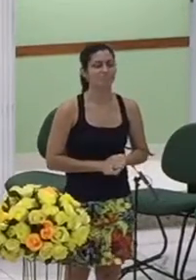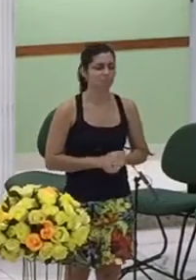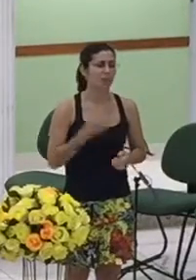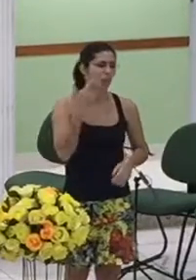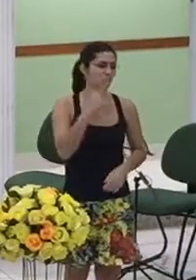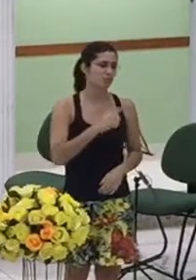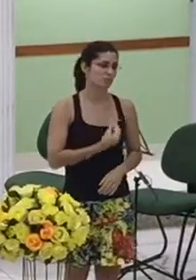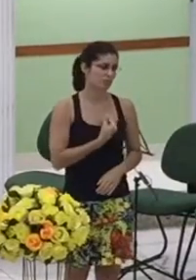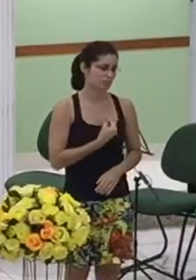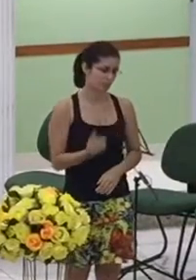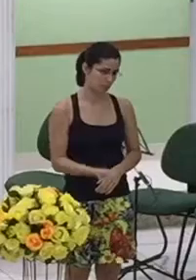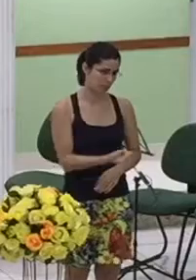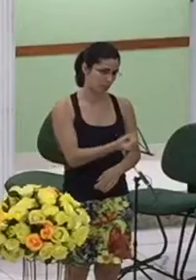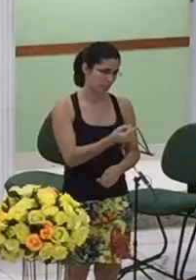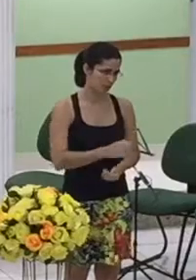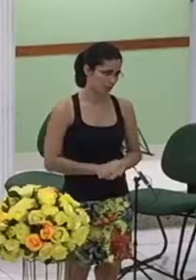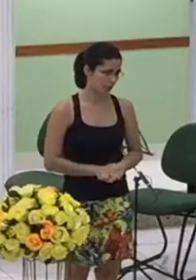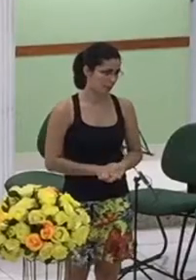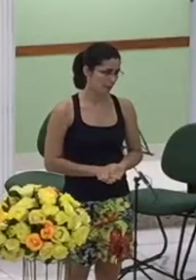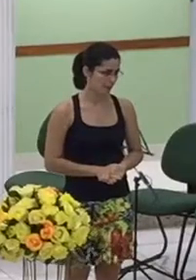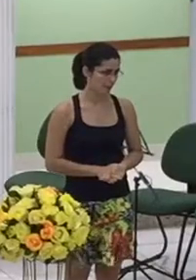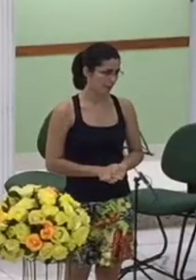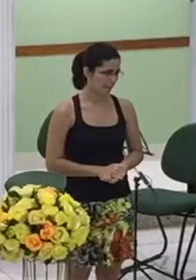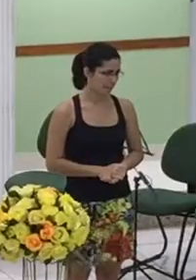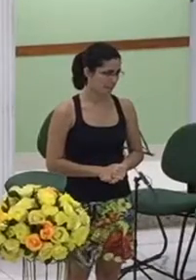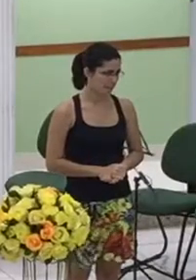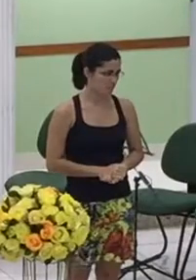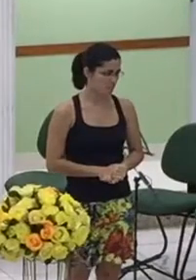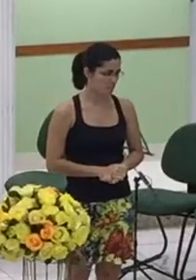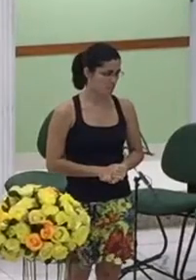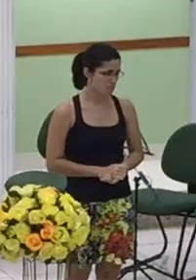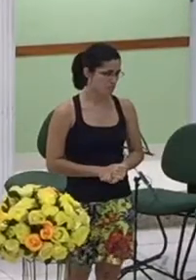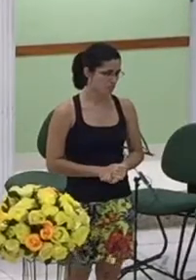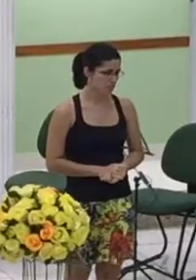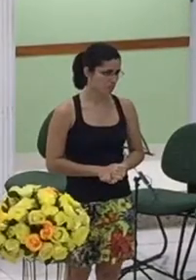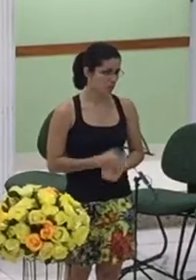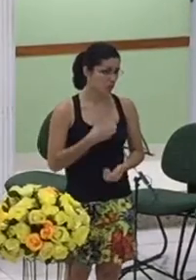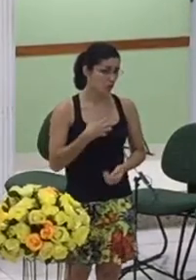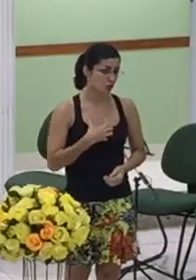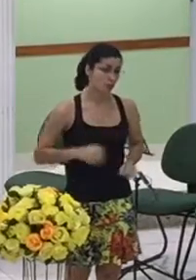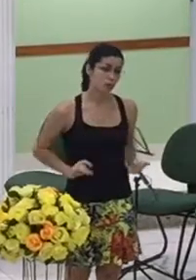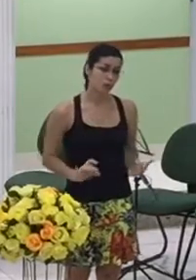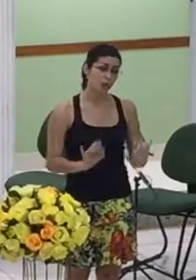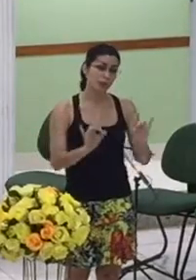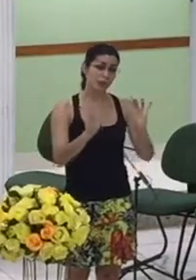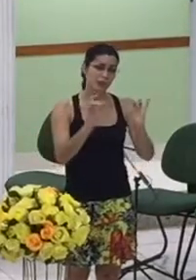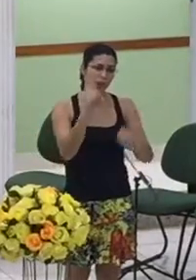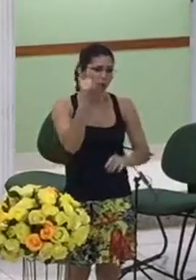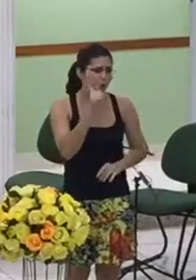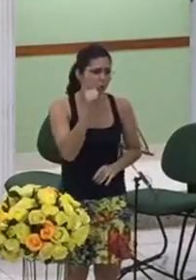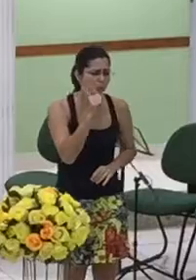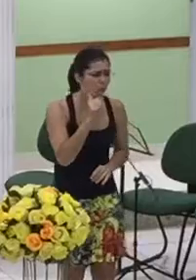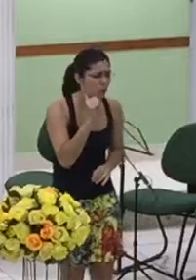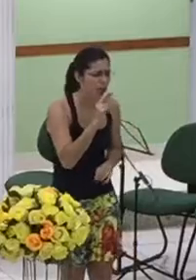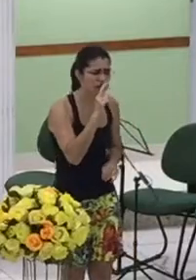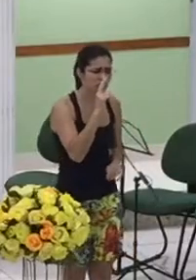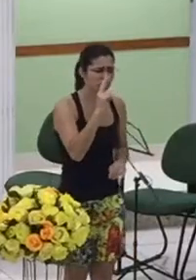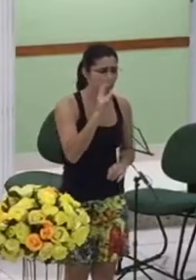vida eterna de uma forma toda especial essa mulher que não era digna ela anunciou